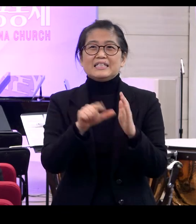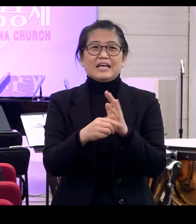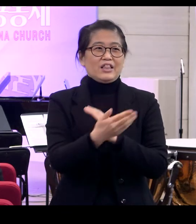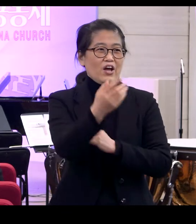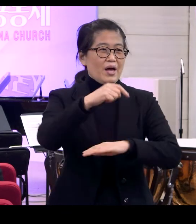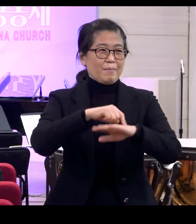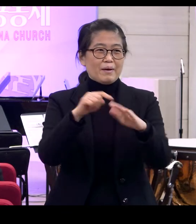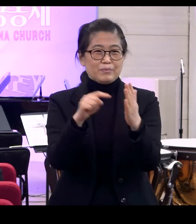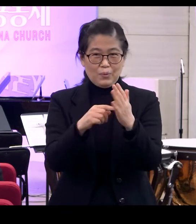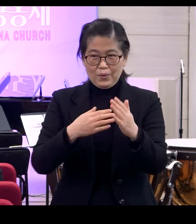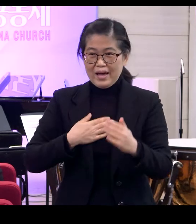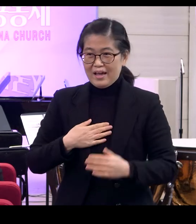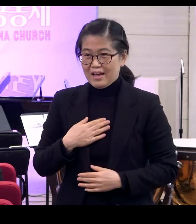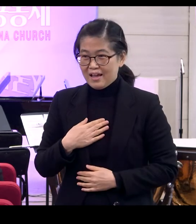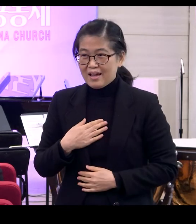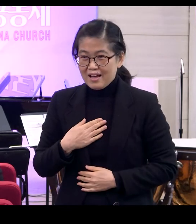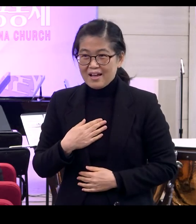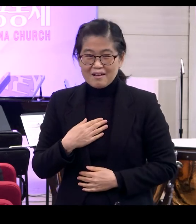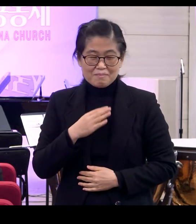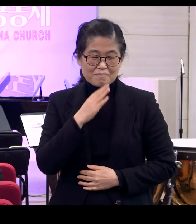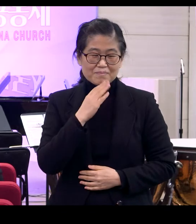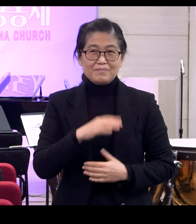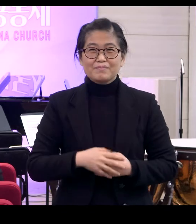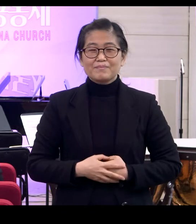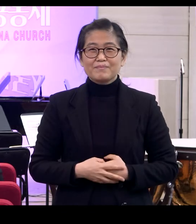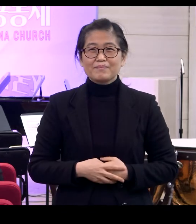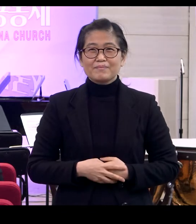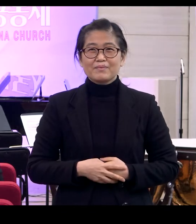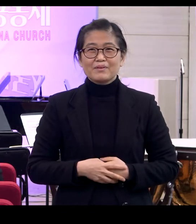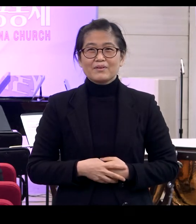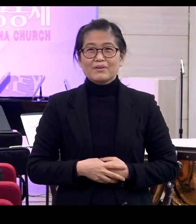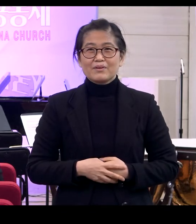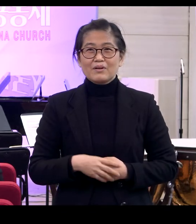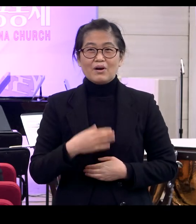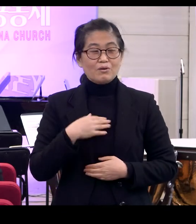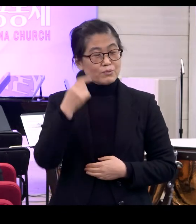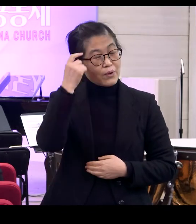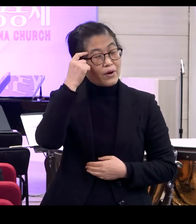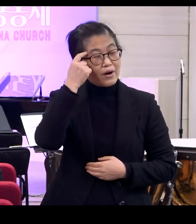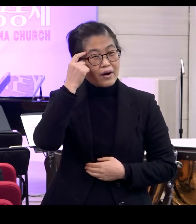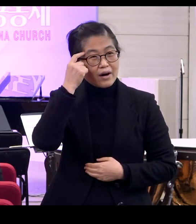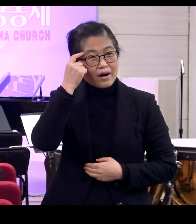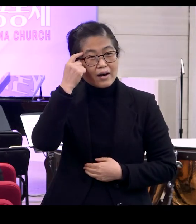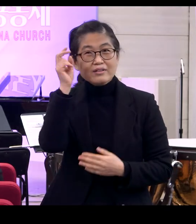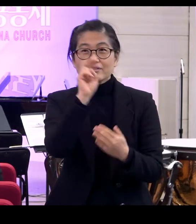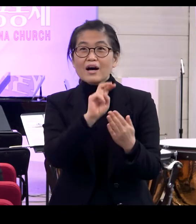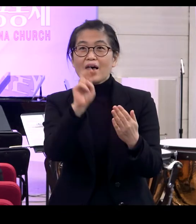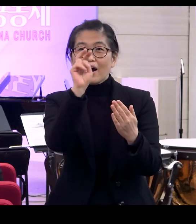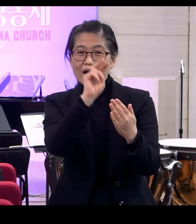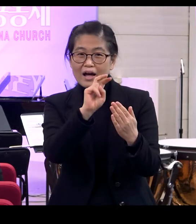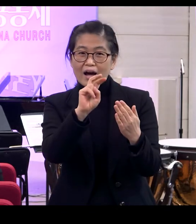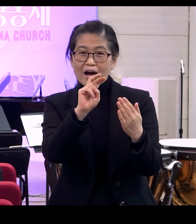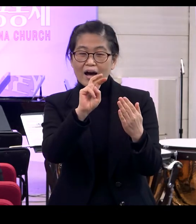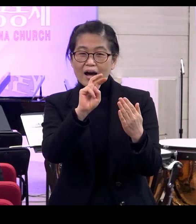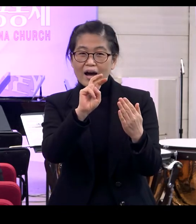마음속에 라는 찬양을 들으면서 그러면서 참 이런 생각을 했어요 찬양 사역자들이